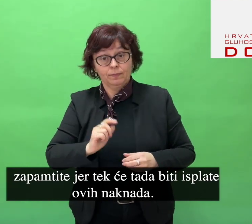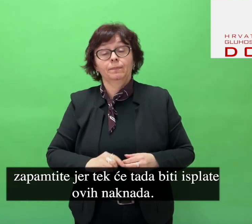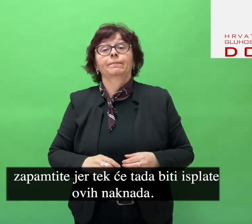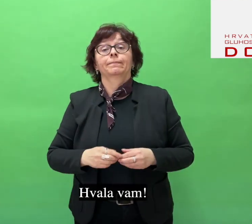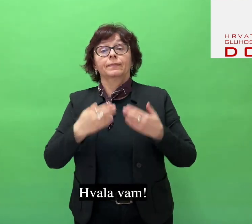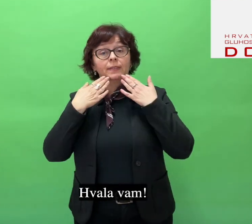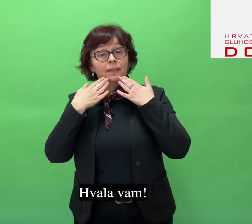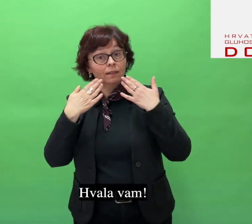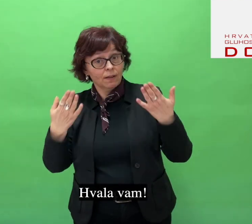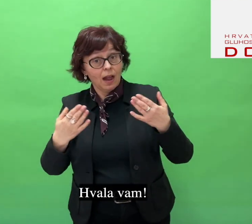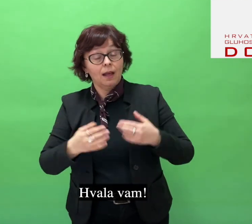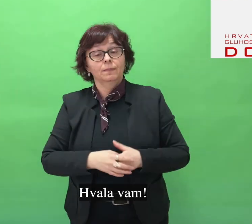Hvala vam!